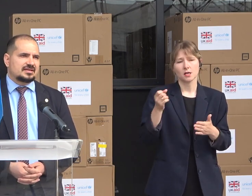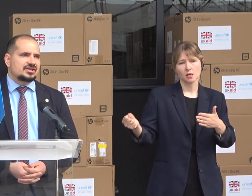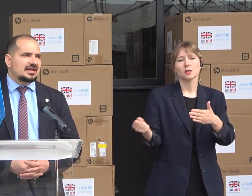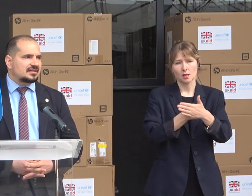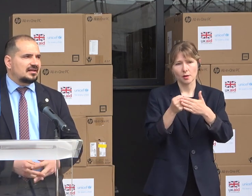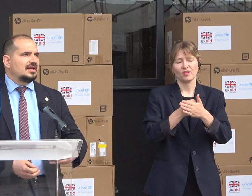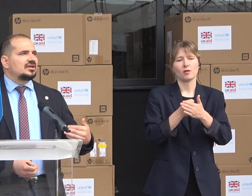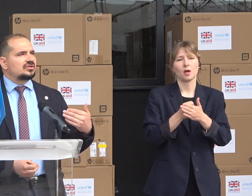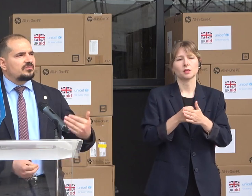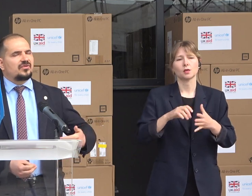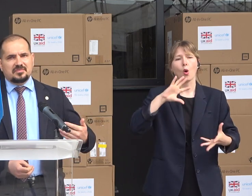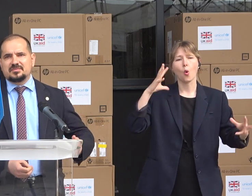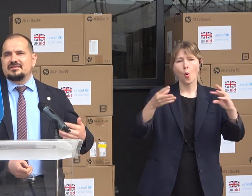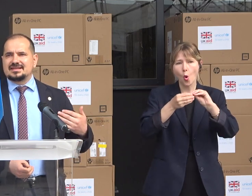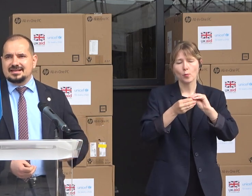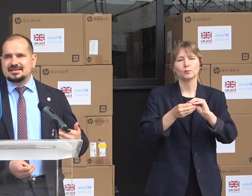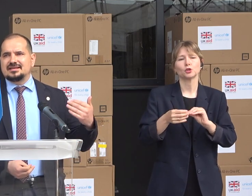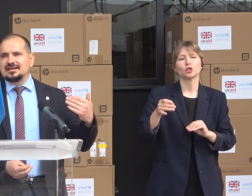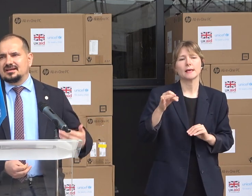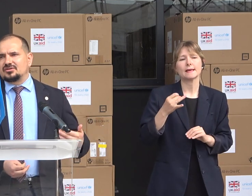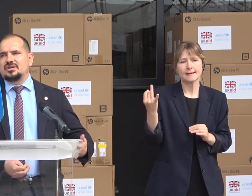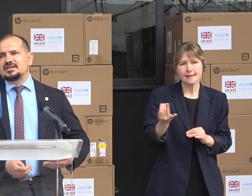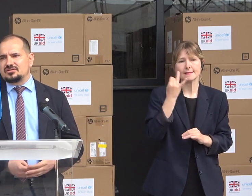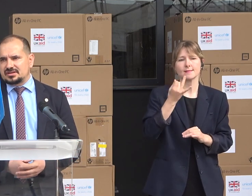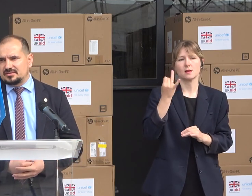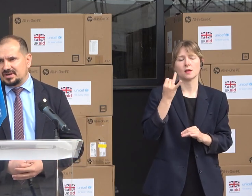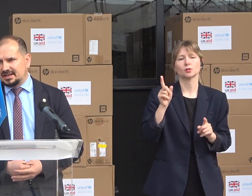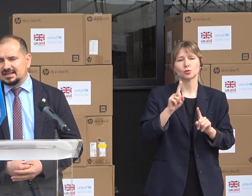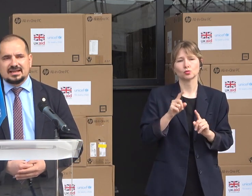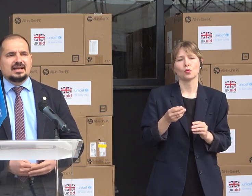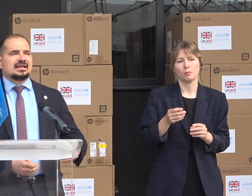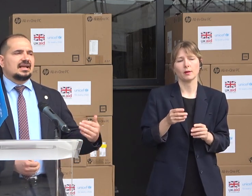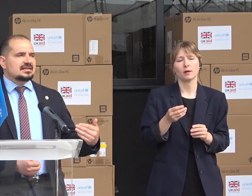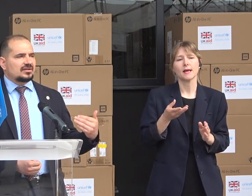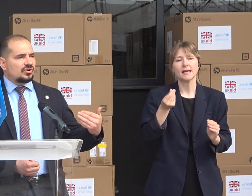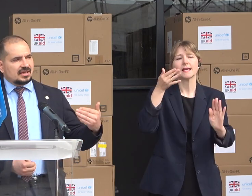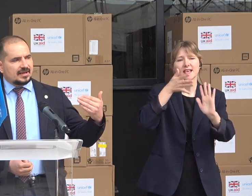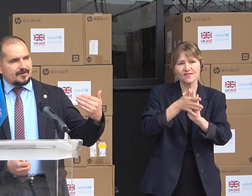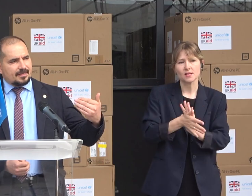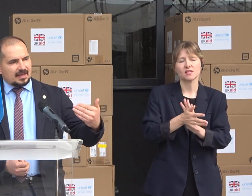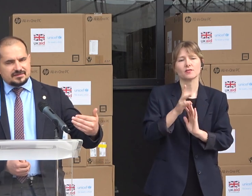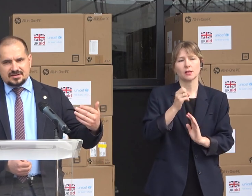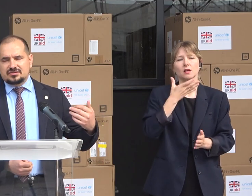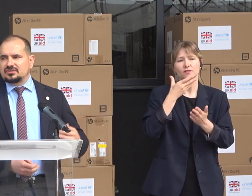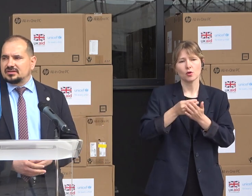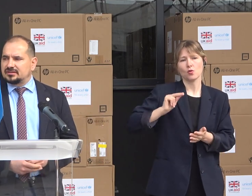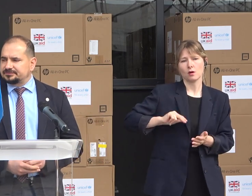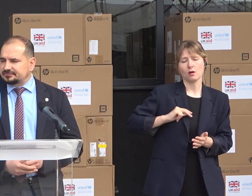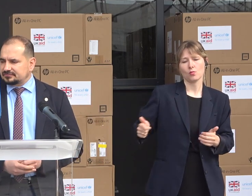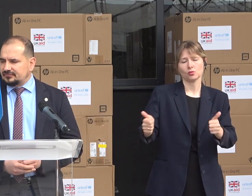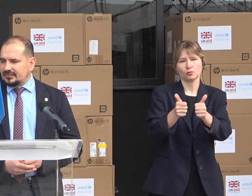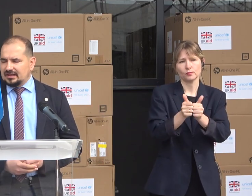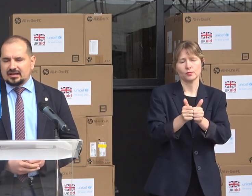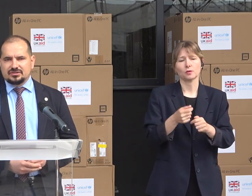moastre. de asta tot timpul vorbim de investiții în colegii noștri din prima linie. De asta noi, la sfârșitul